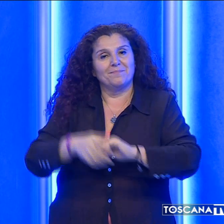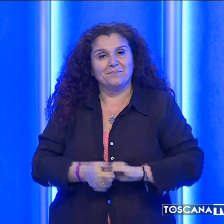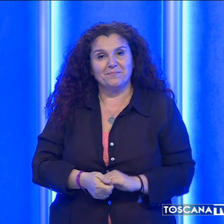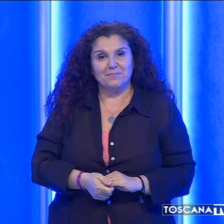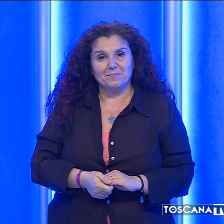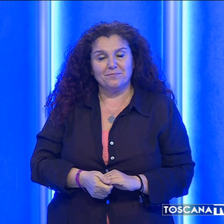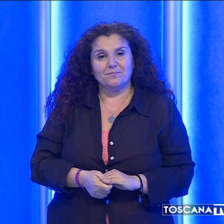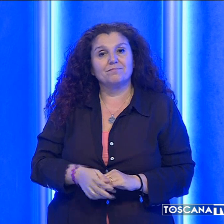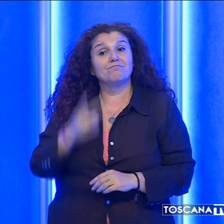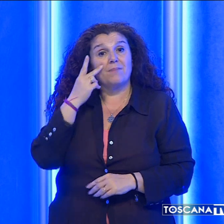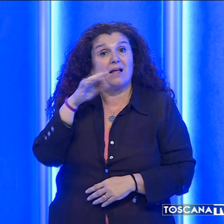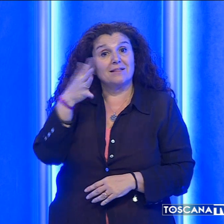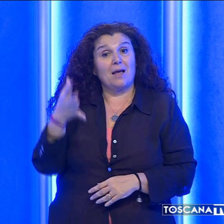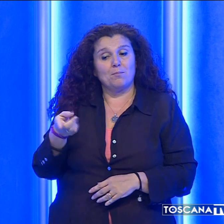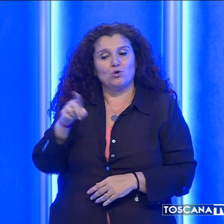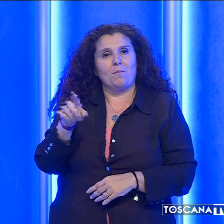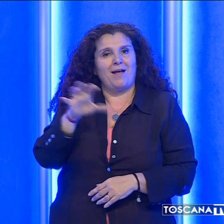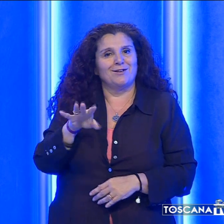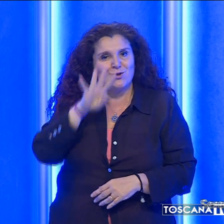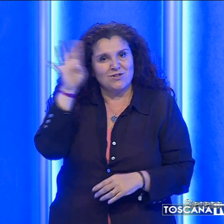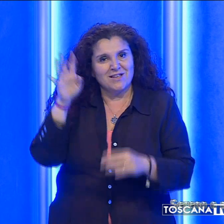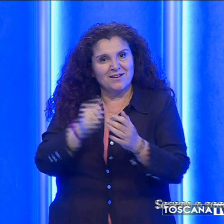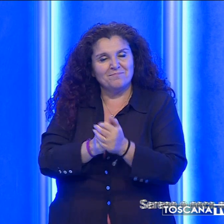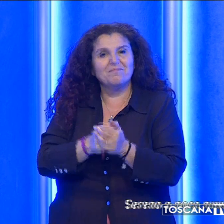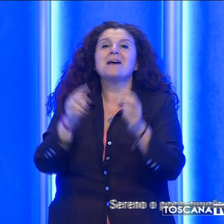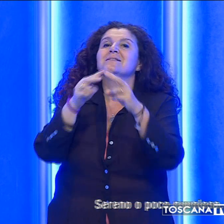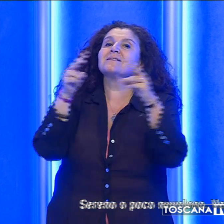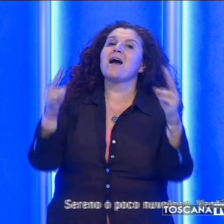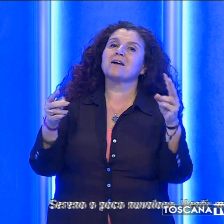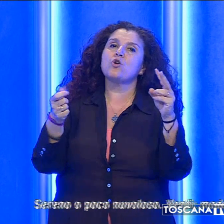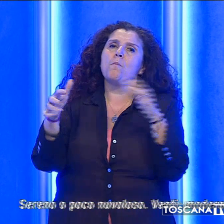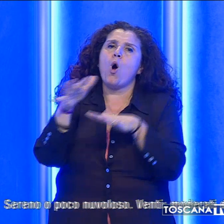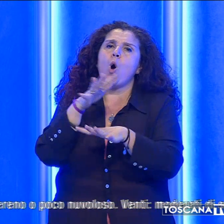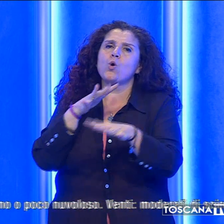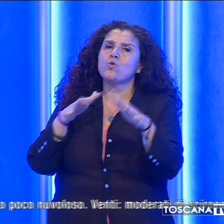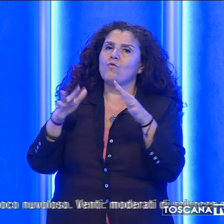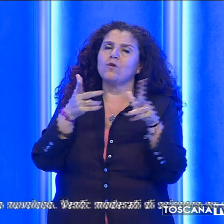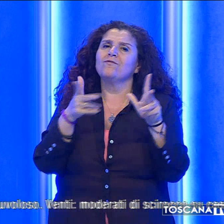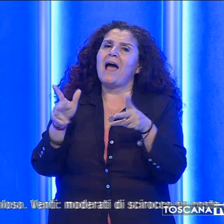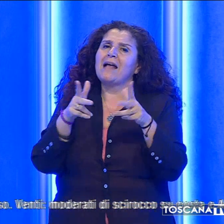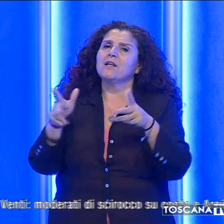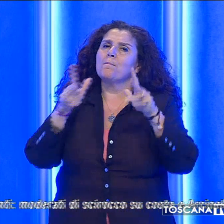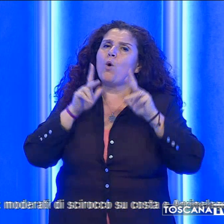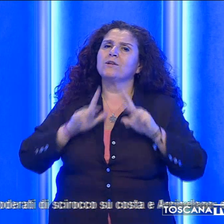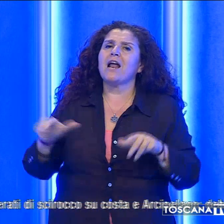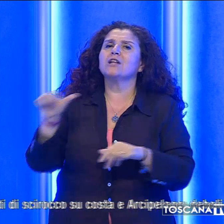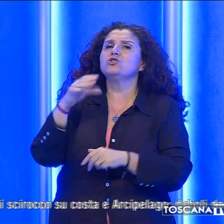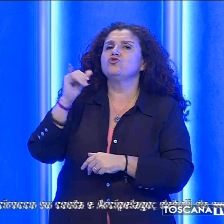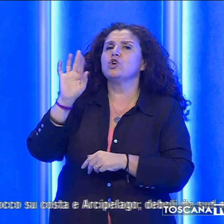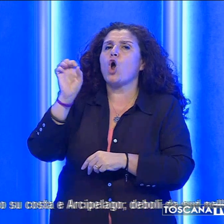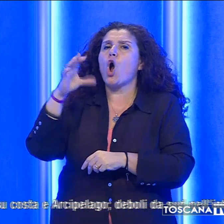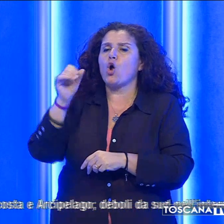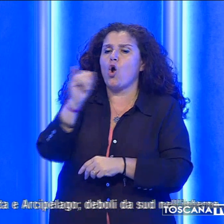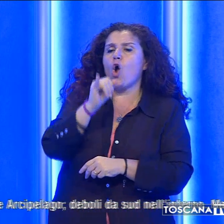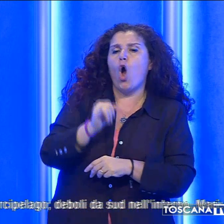E ora le previsioni del tempo per domani in Toscana. Sereno o poco nuvoloso, venti moderati di scirocco su costi e